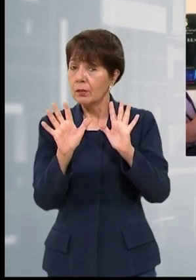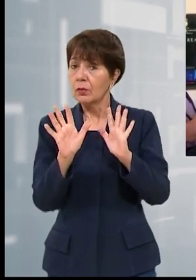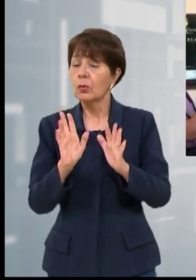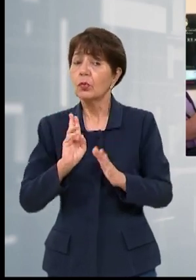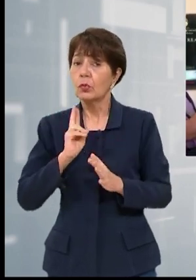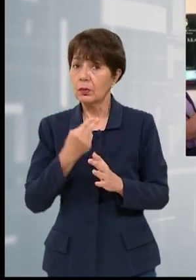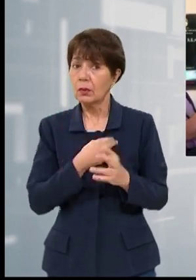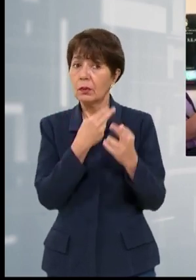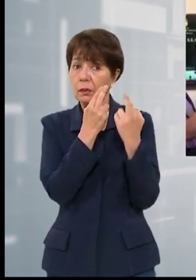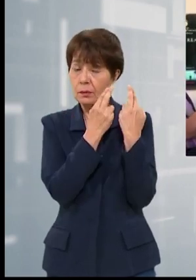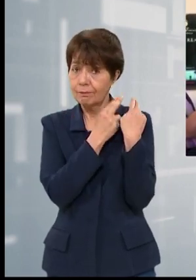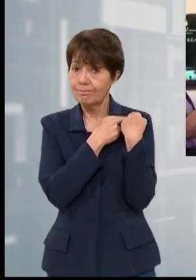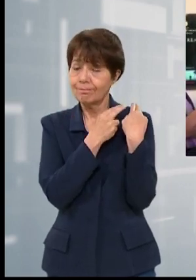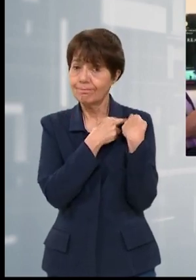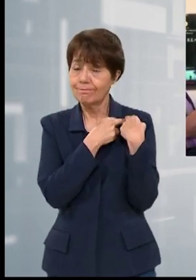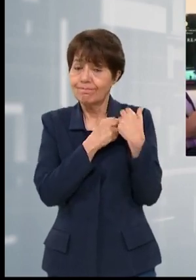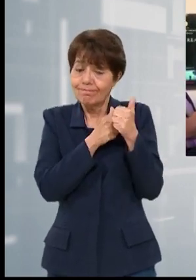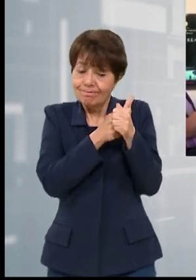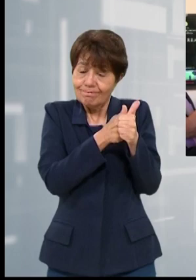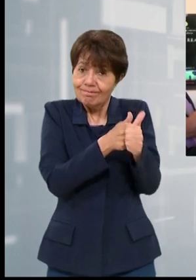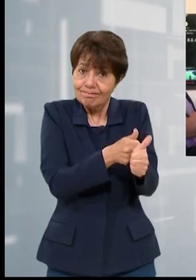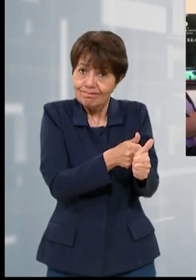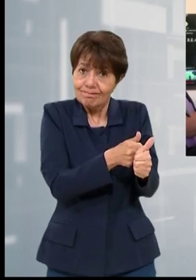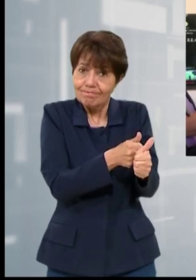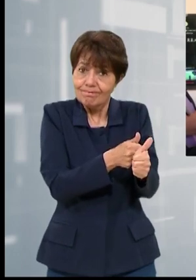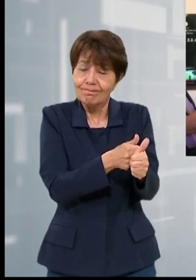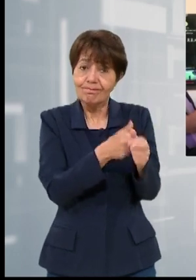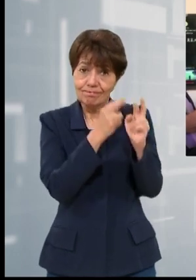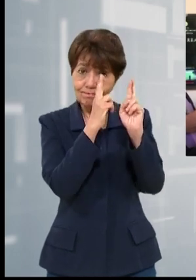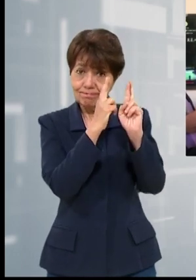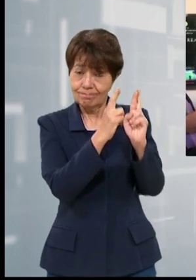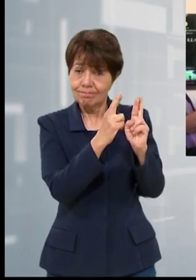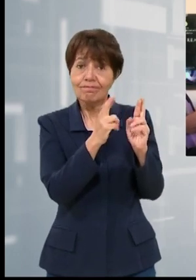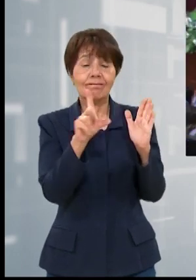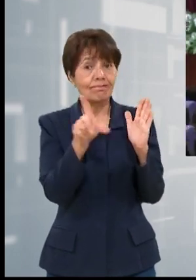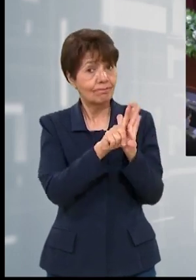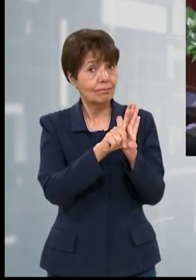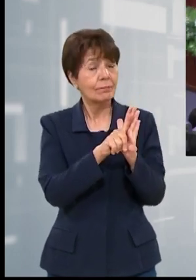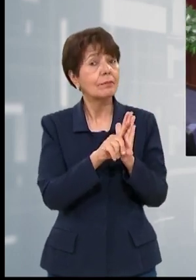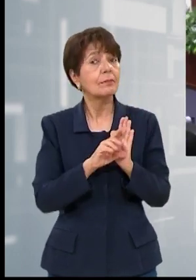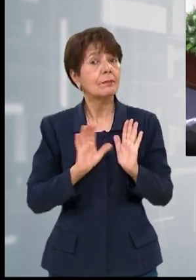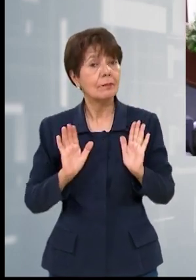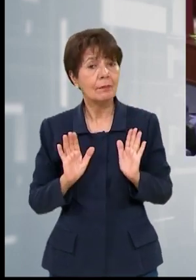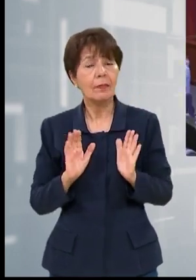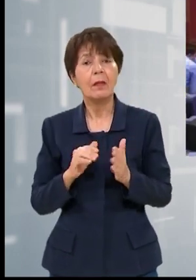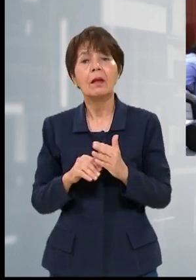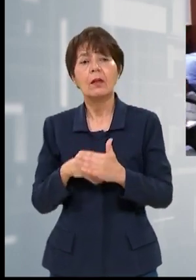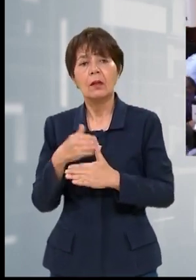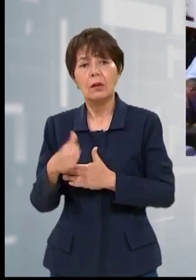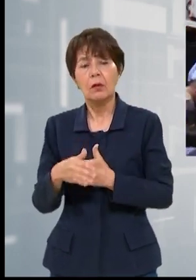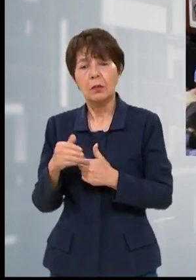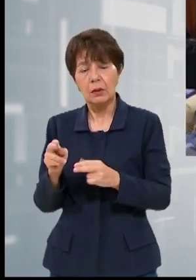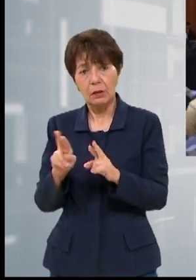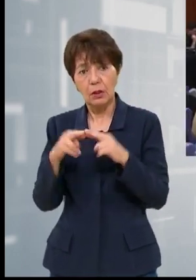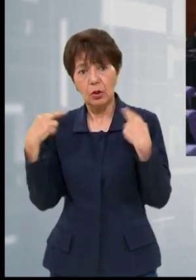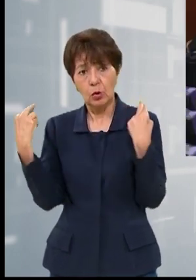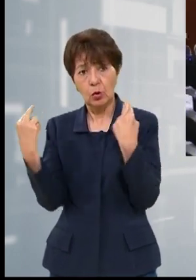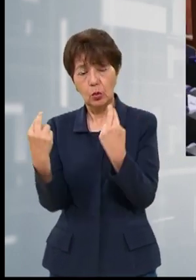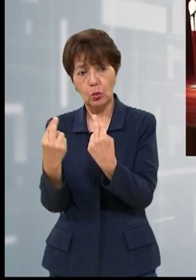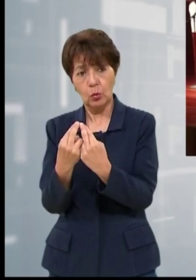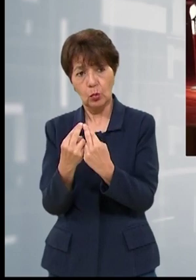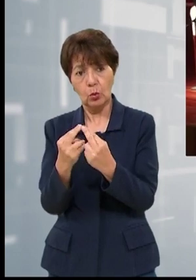actuaciones están enmarcadas y siempre han sido enmarcadas en la ley. Tras estas audiencias, la Junta Nominadora